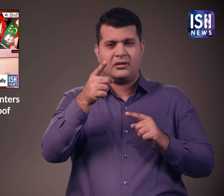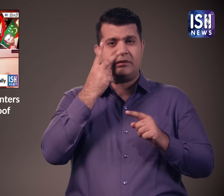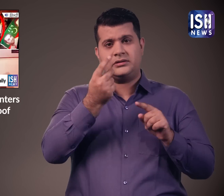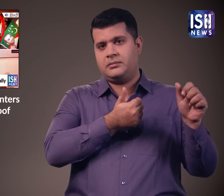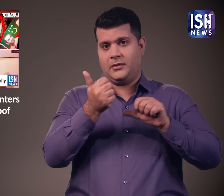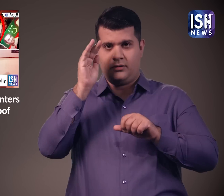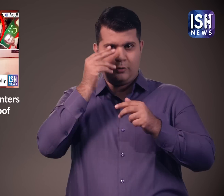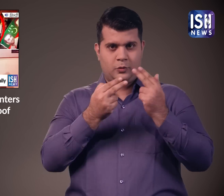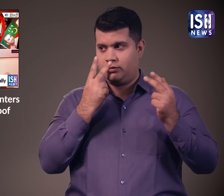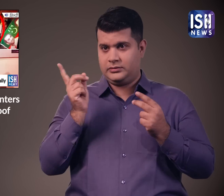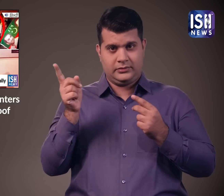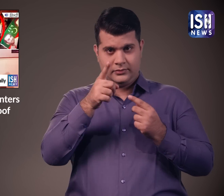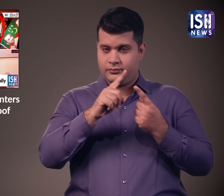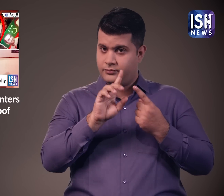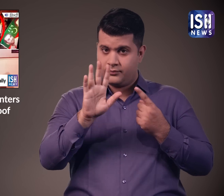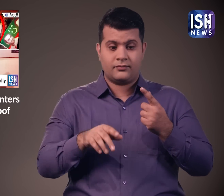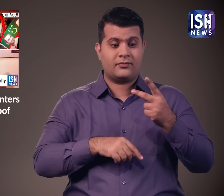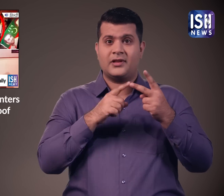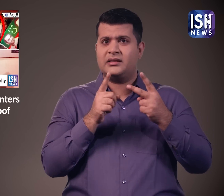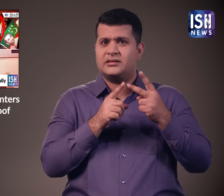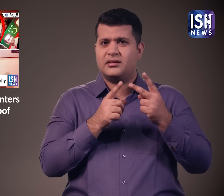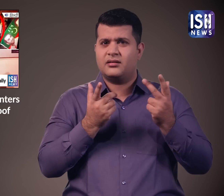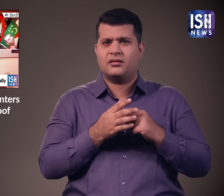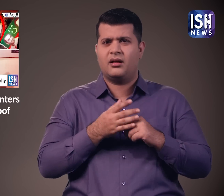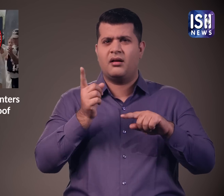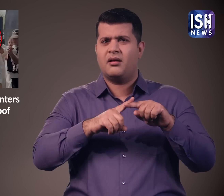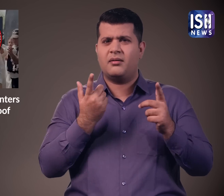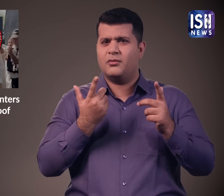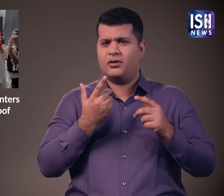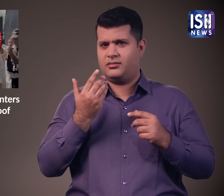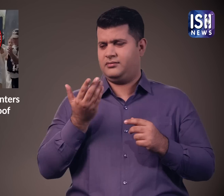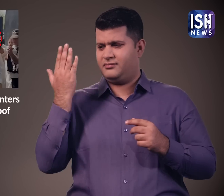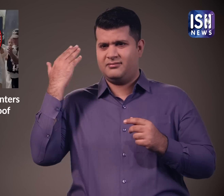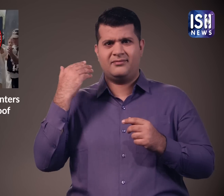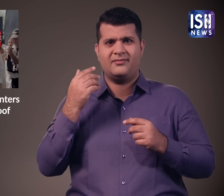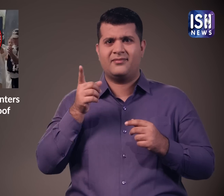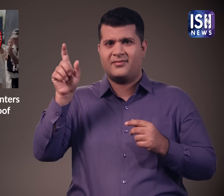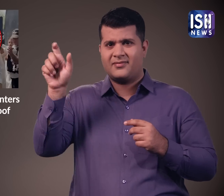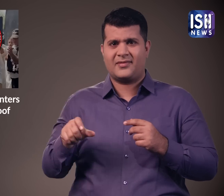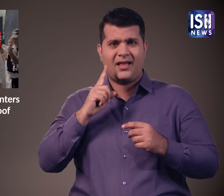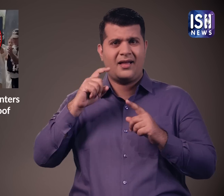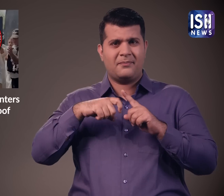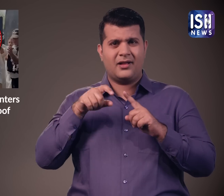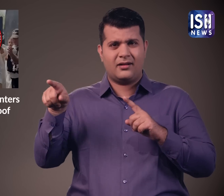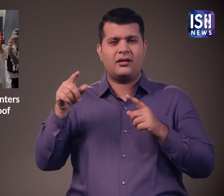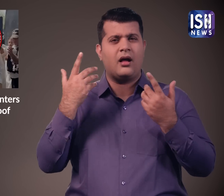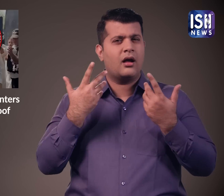इसे देखने के लिए यहां क्लिक करें दूसरी बात इम्रान खान को पाकिस्तान जाने वाले विदेश